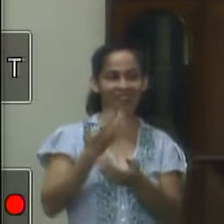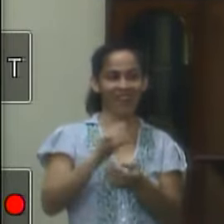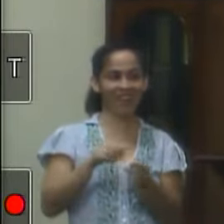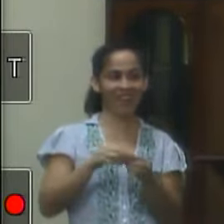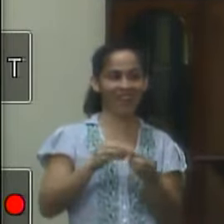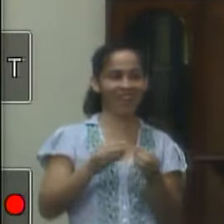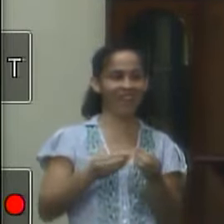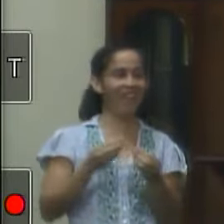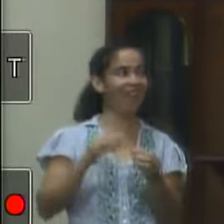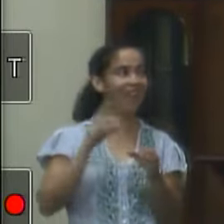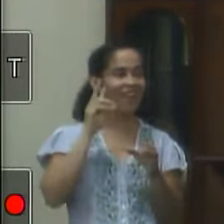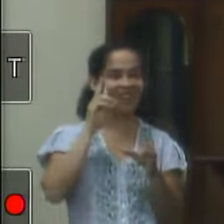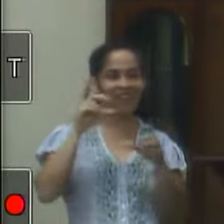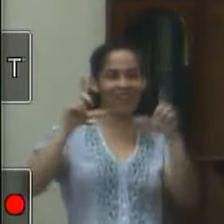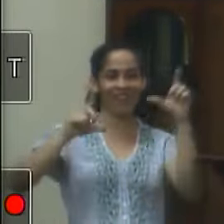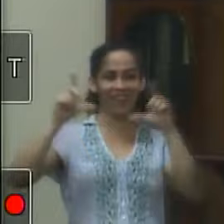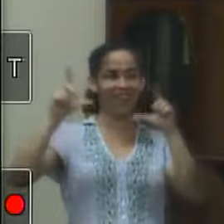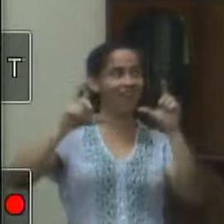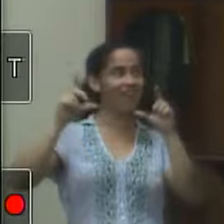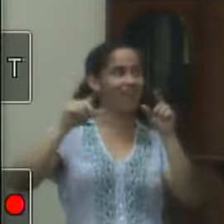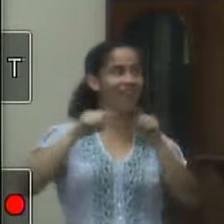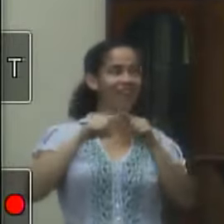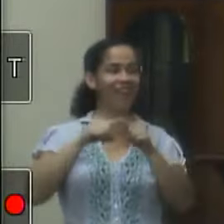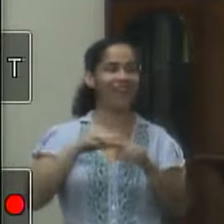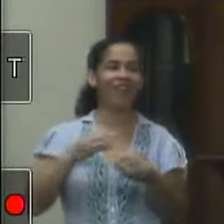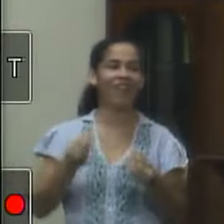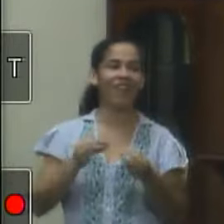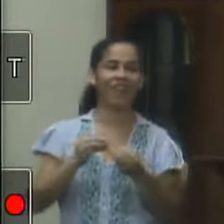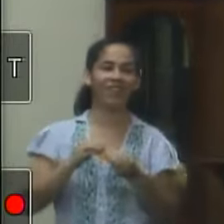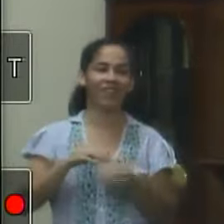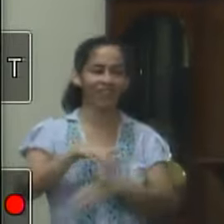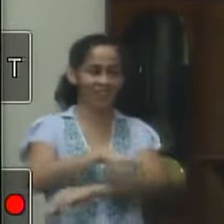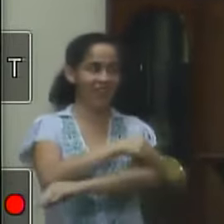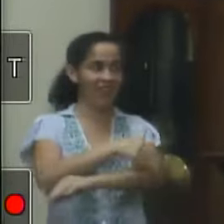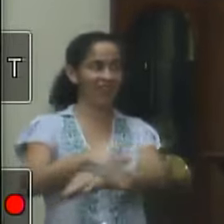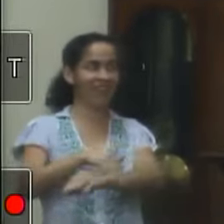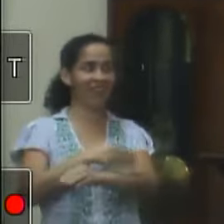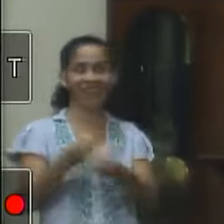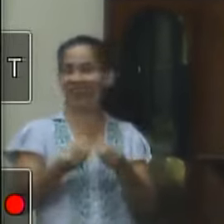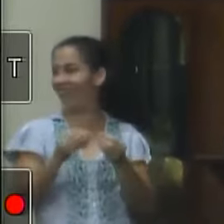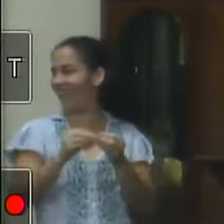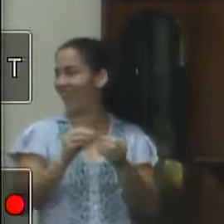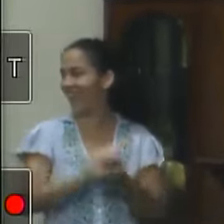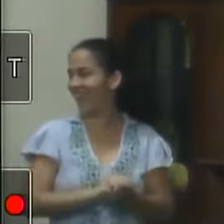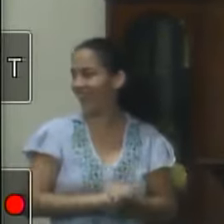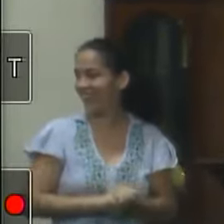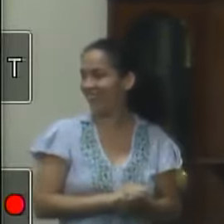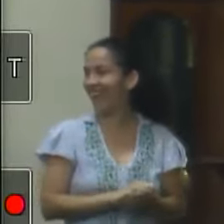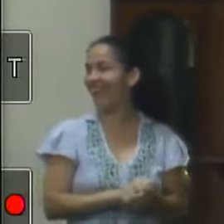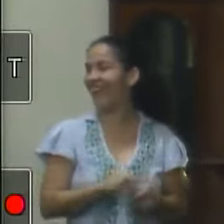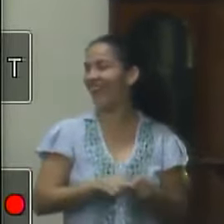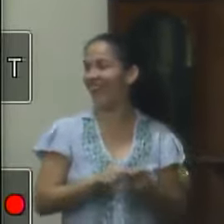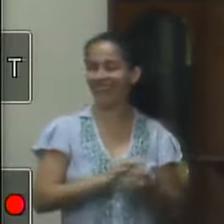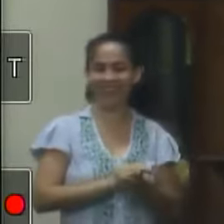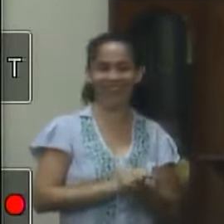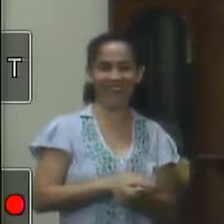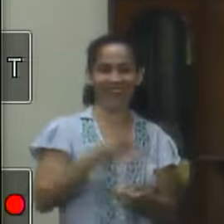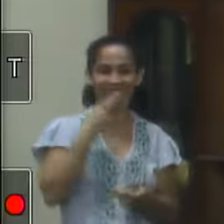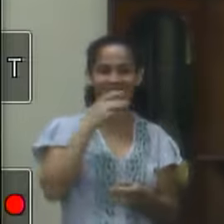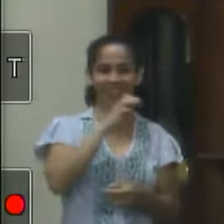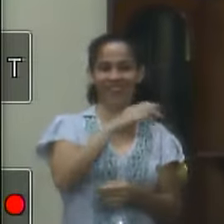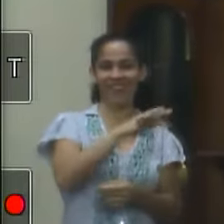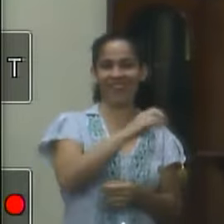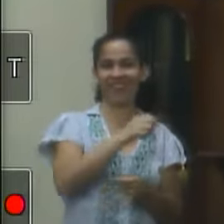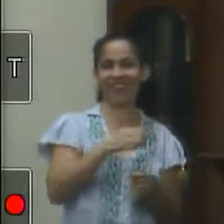deles lá que vai ganhar essa tatuagem a vida toda ó filho do desastre aí passando na rua agora eu vou falar sobre as minhas emendas